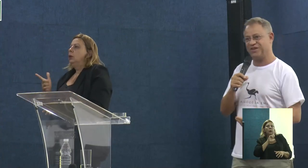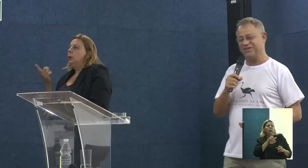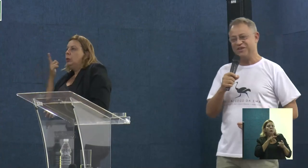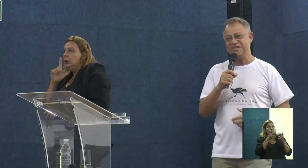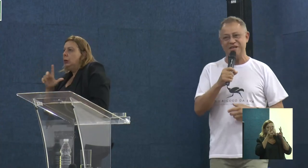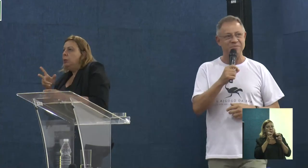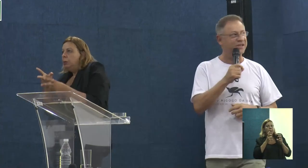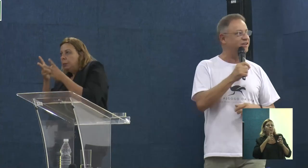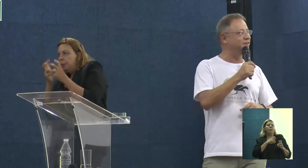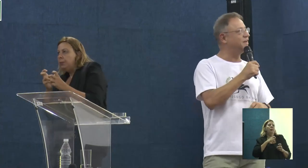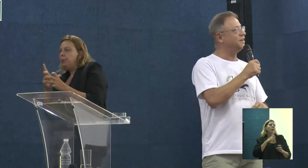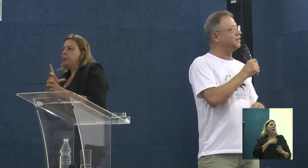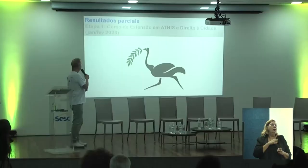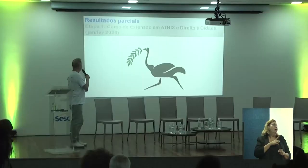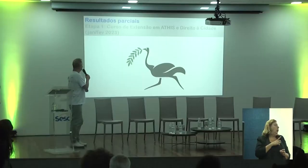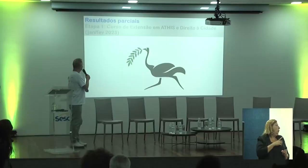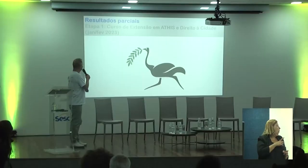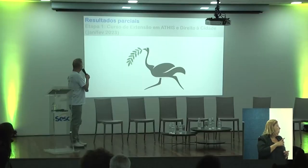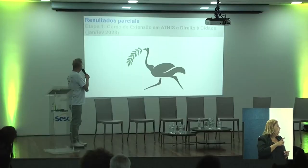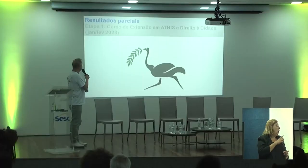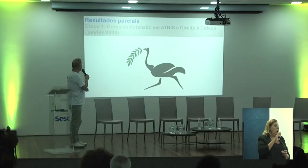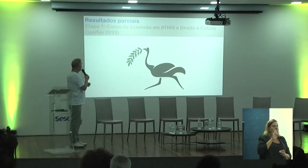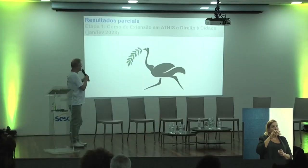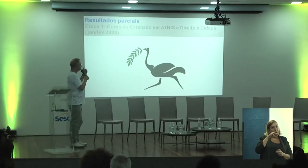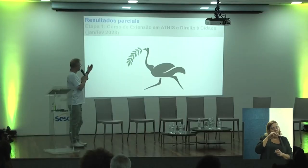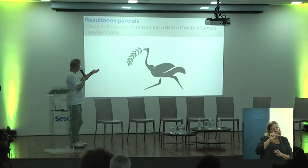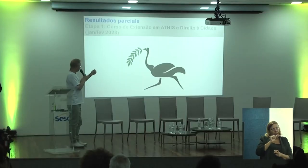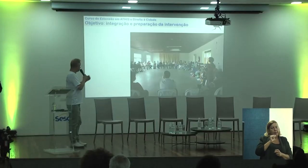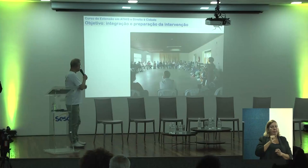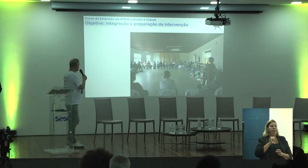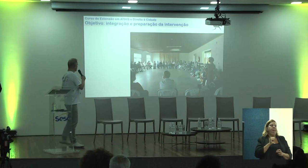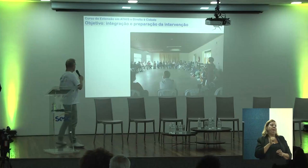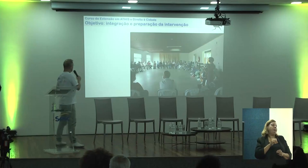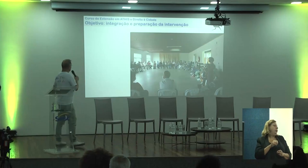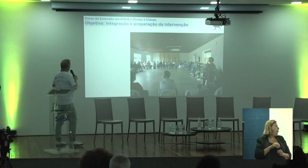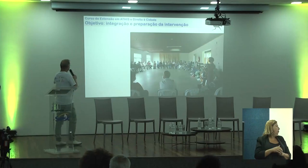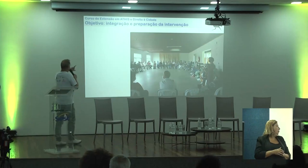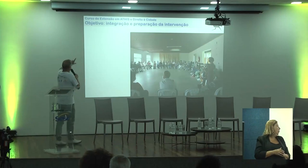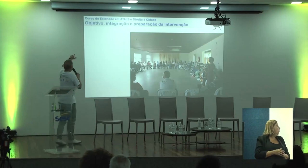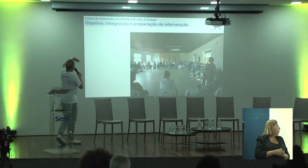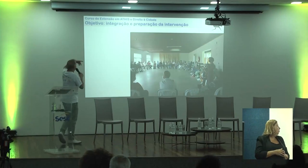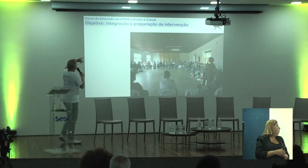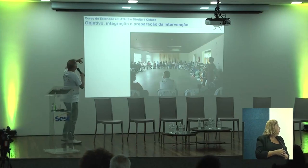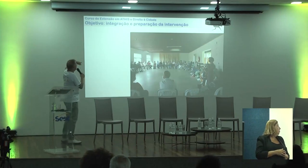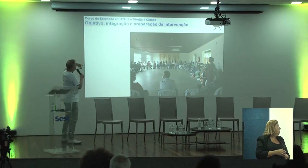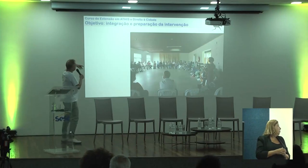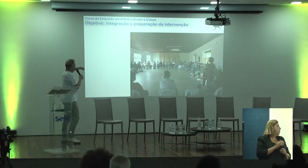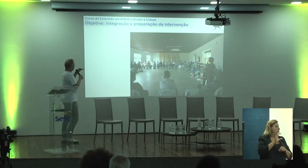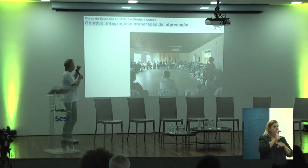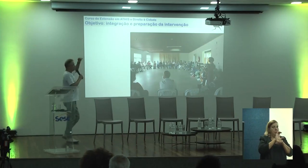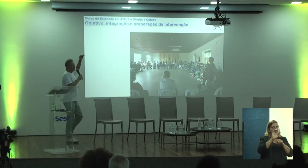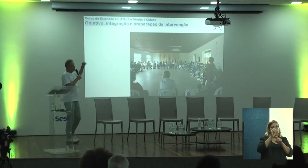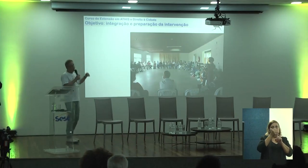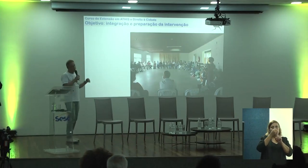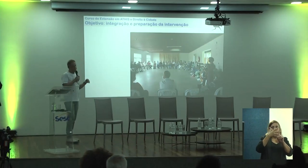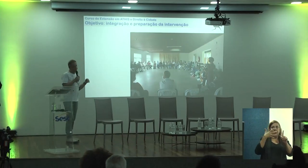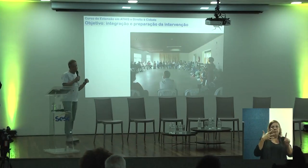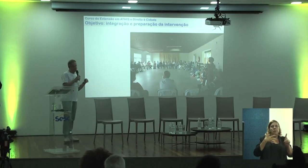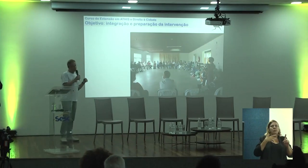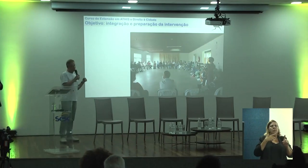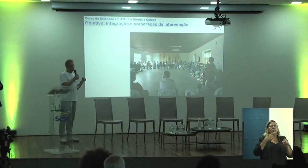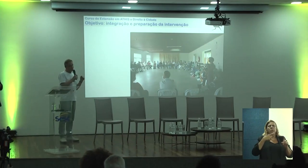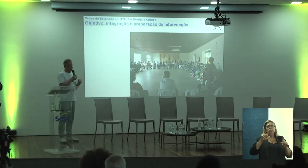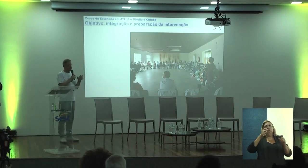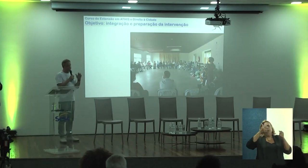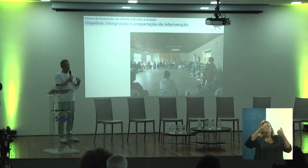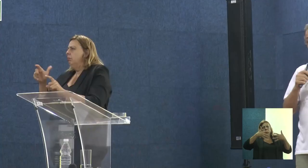o que é o nosso, a nossa Eminha, que é o projeto do Golgó da Ema. Aqui, então, o curso de extensão, o é? Eu não vou detalhar,